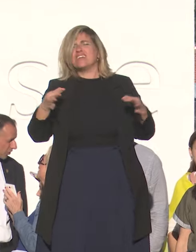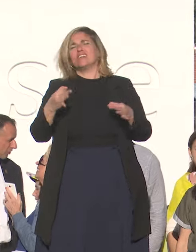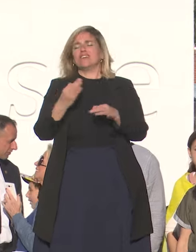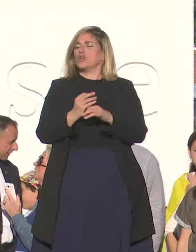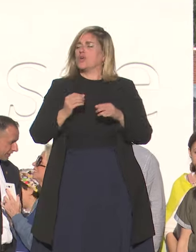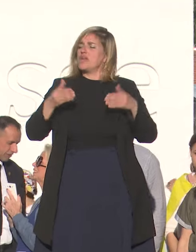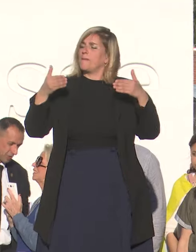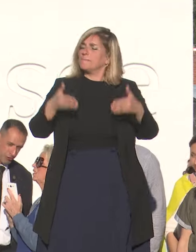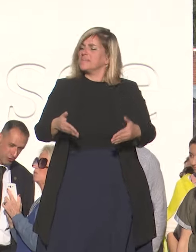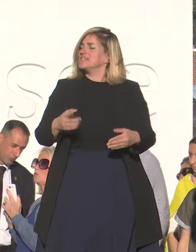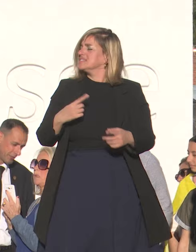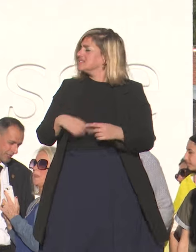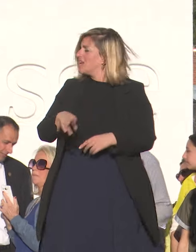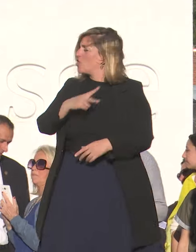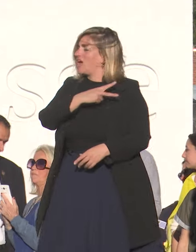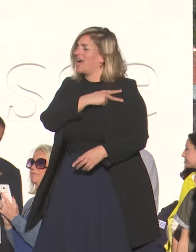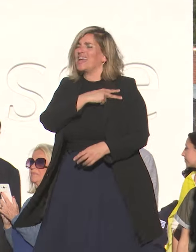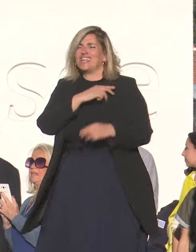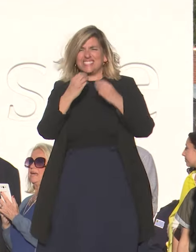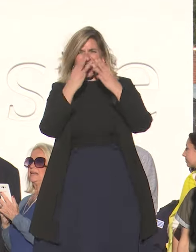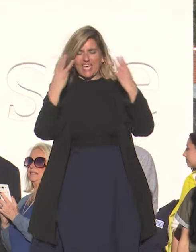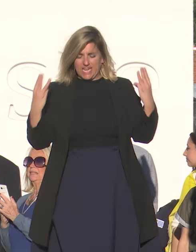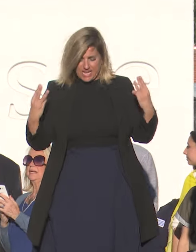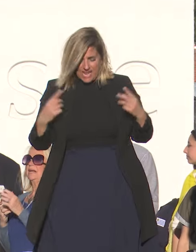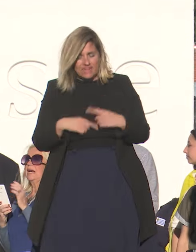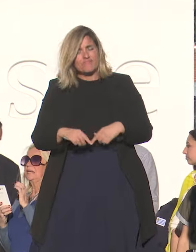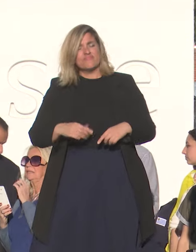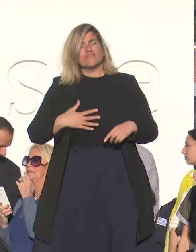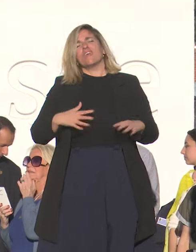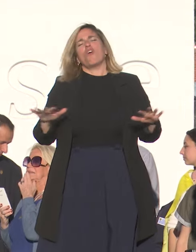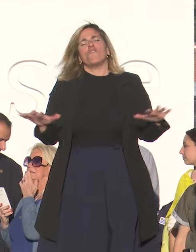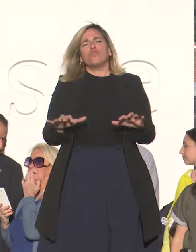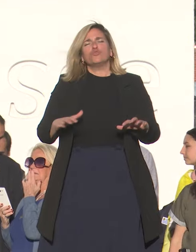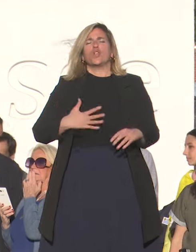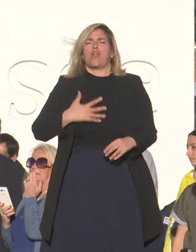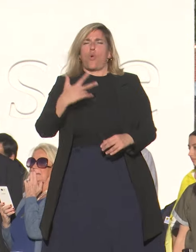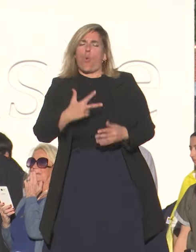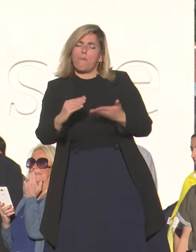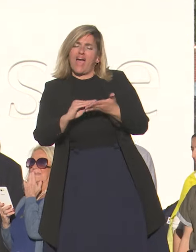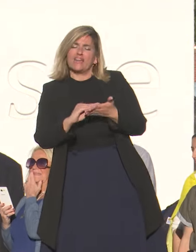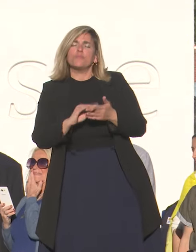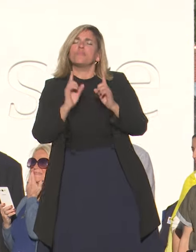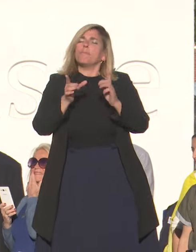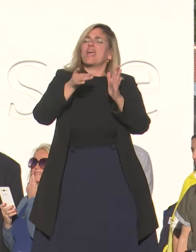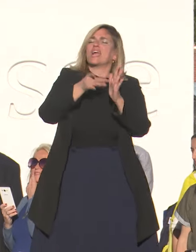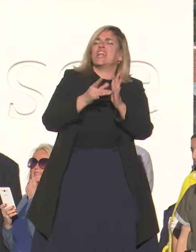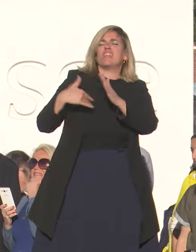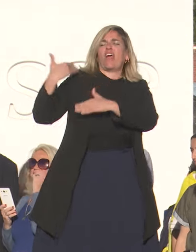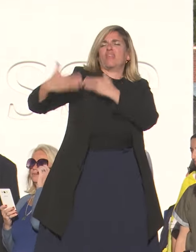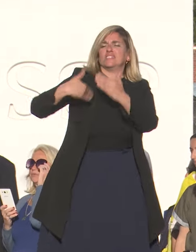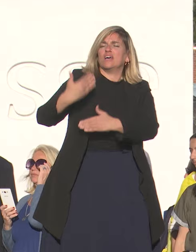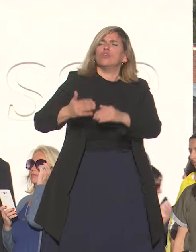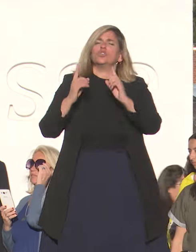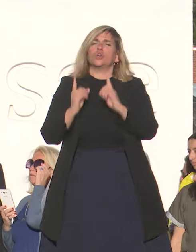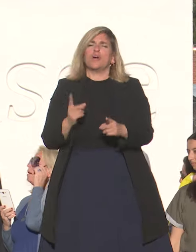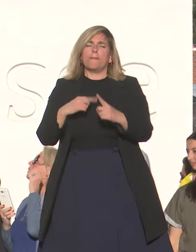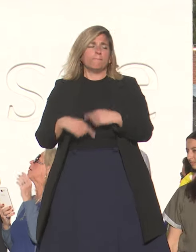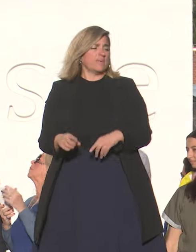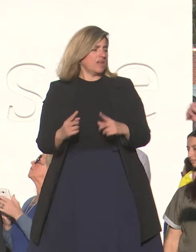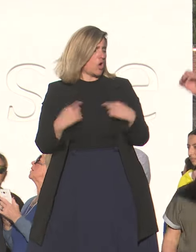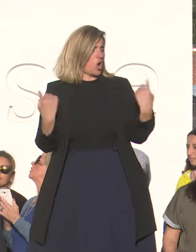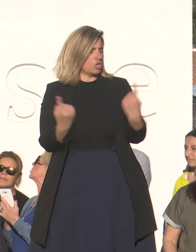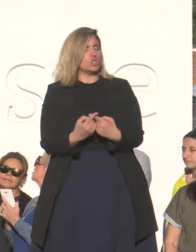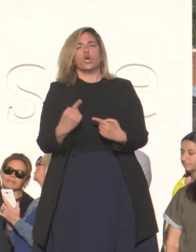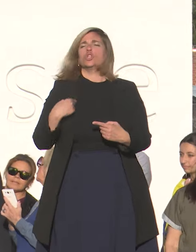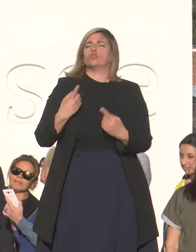general con la gerencia de recursos humanos con la unidad de calidad y desarrollo y también con nosotros en el